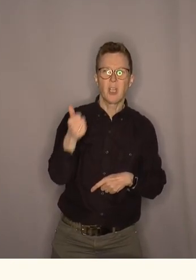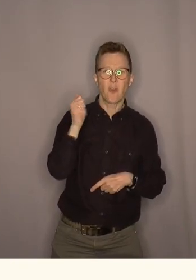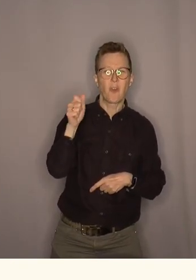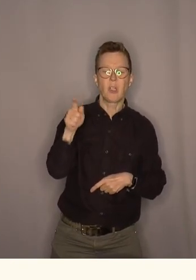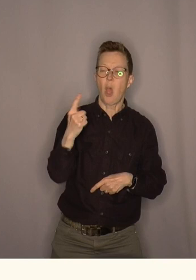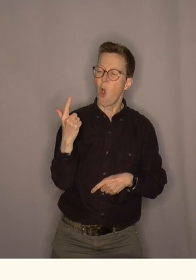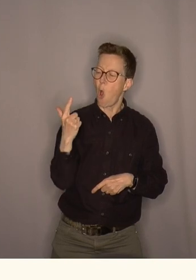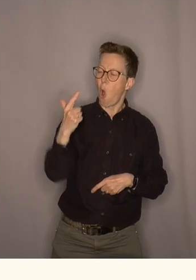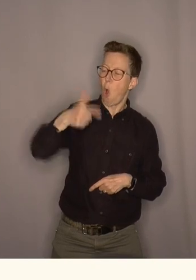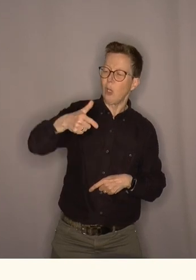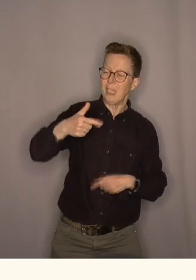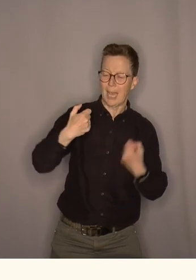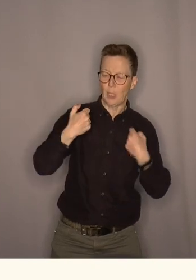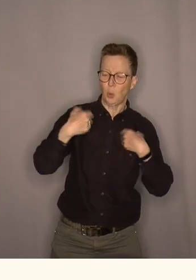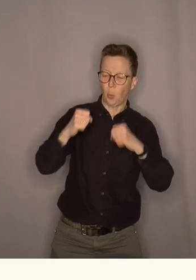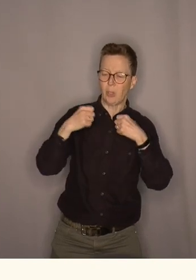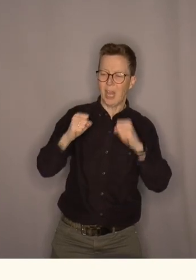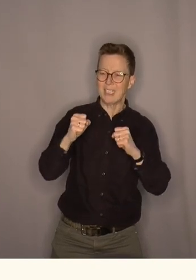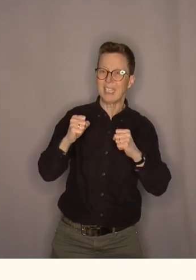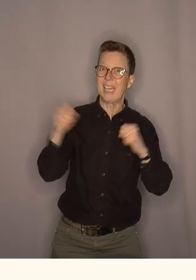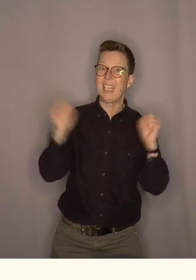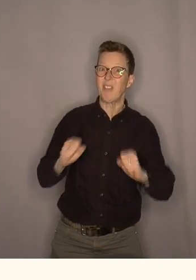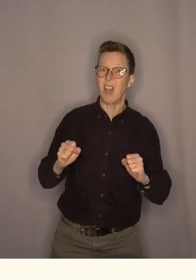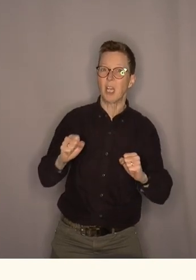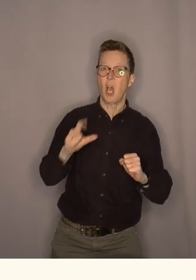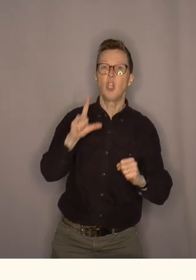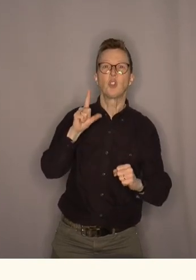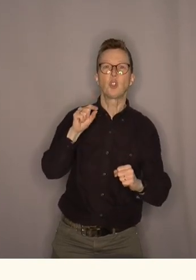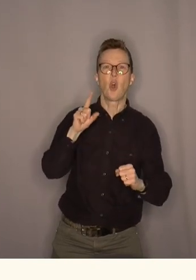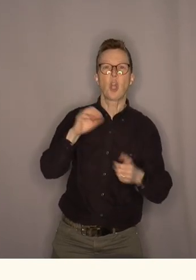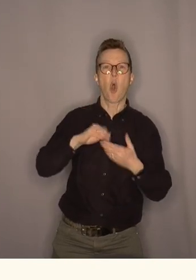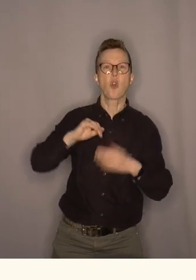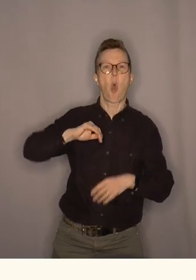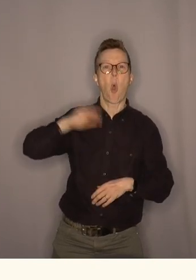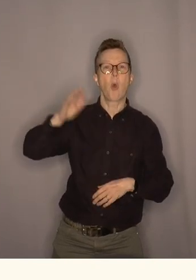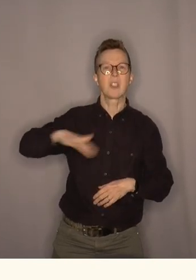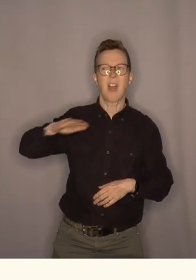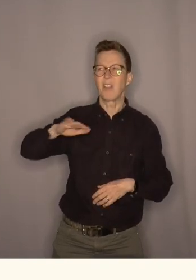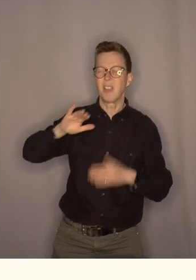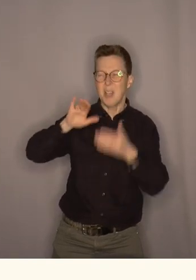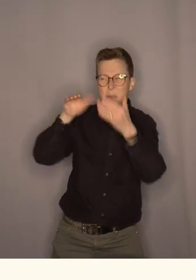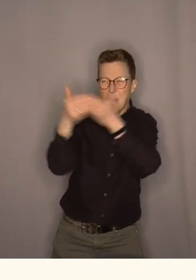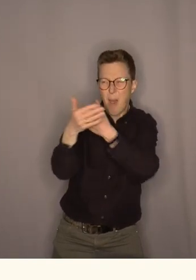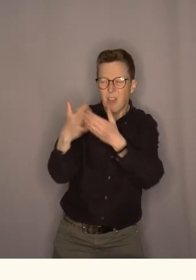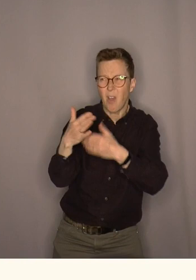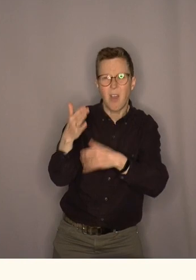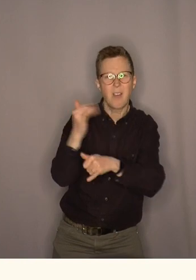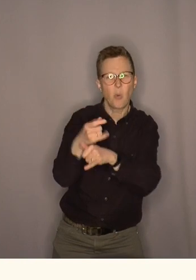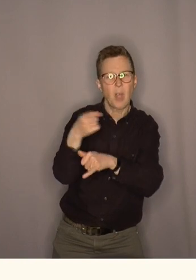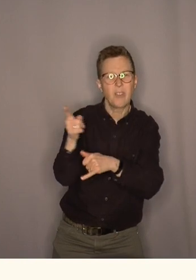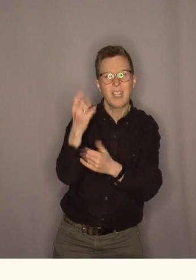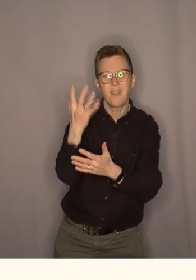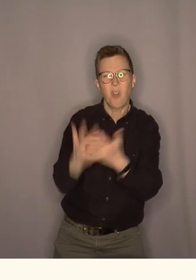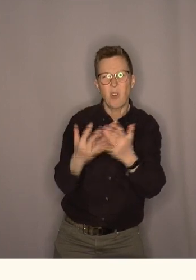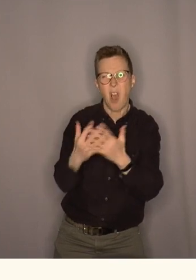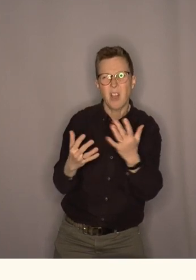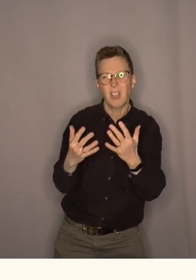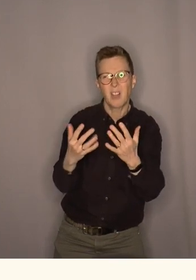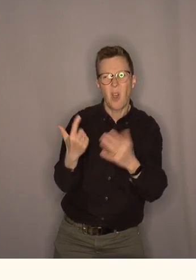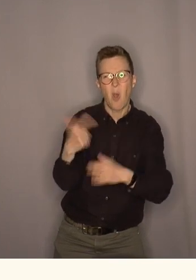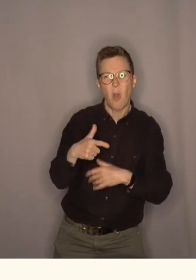oljedugnadsivaren fra Støre og Åsland hva er det som ligger bak hvordan forklarer de dette?